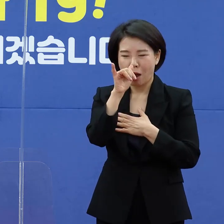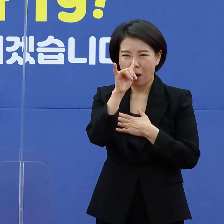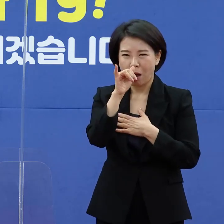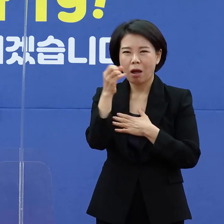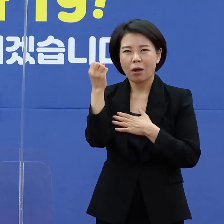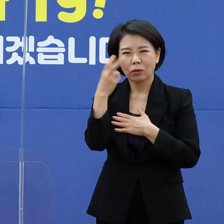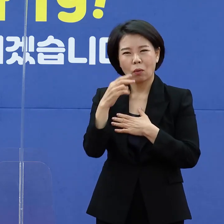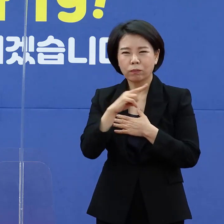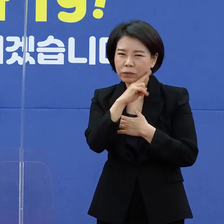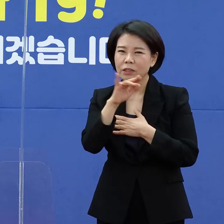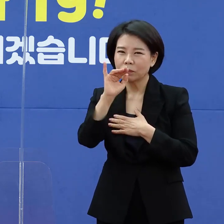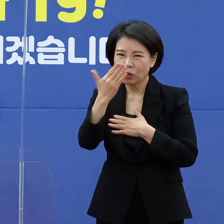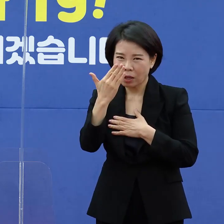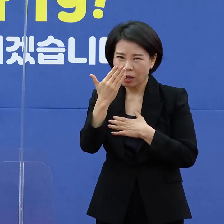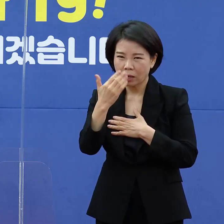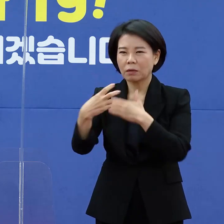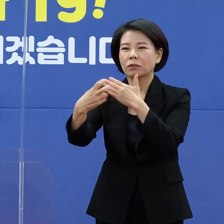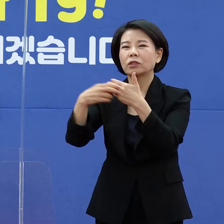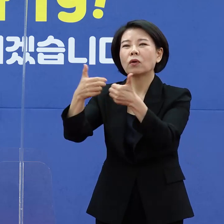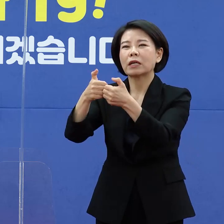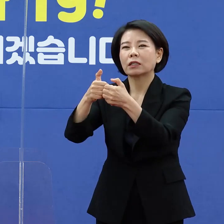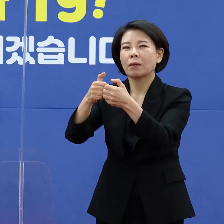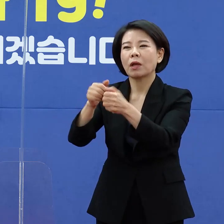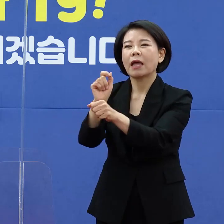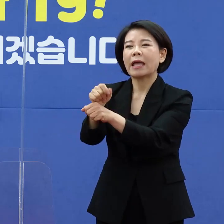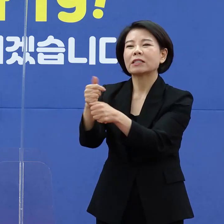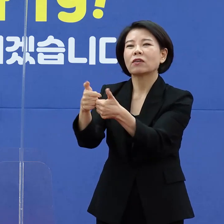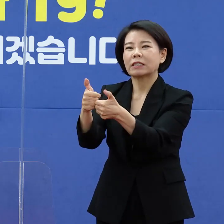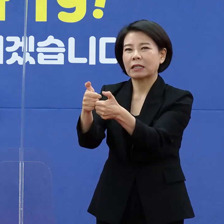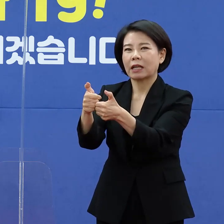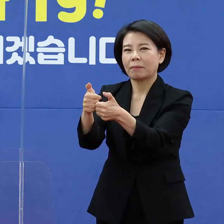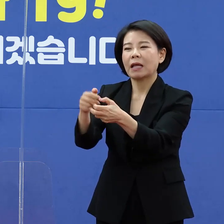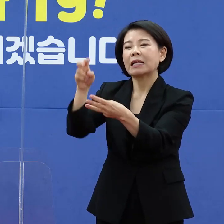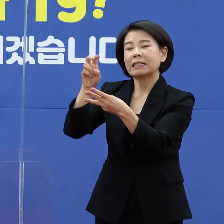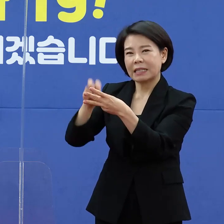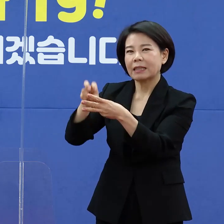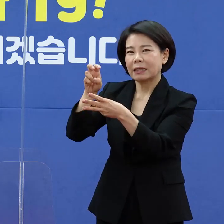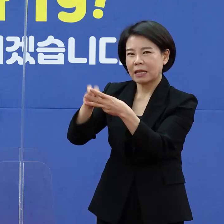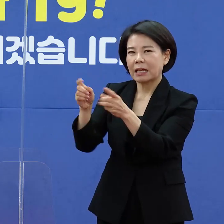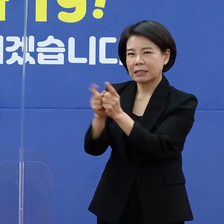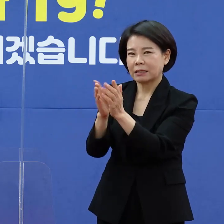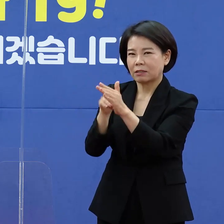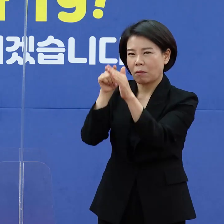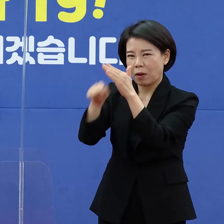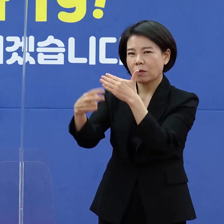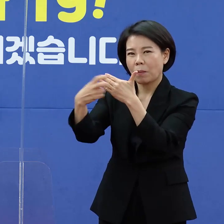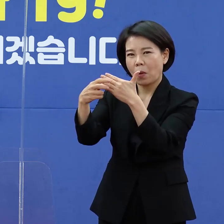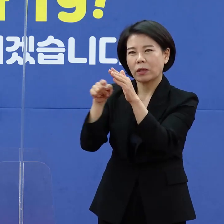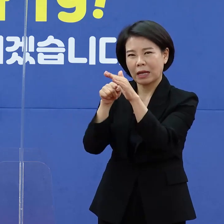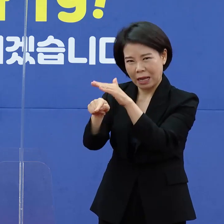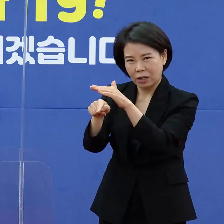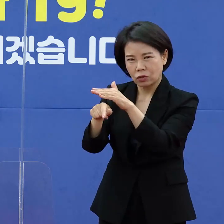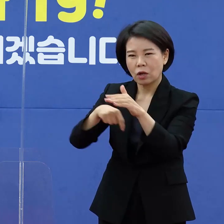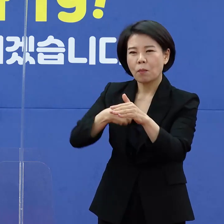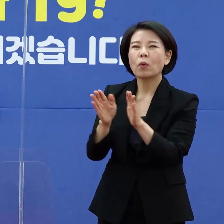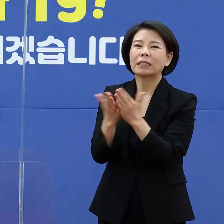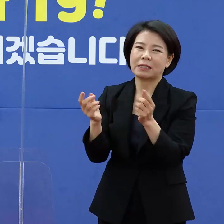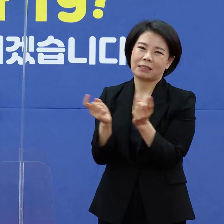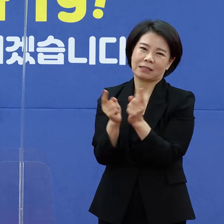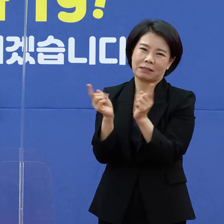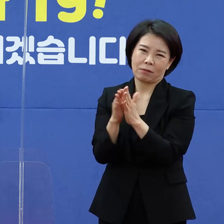이러면 의료상담과 일반 행정상담을 상담센터와 의료기관에서 하게 됩니다. 그래서 본인이